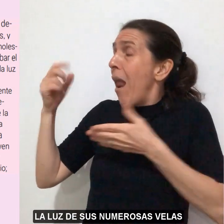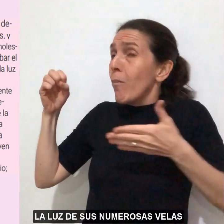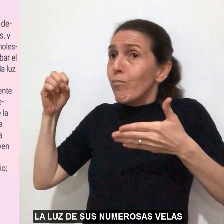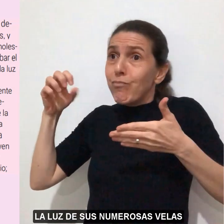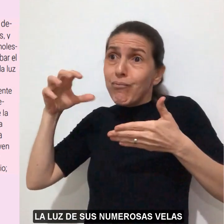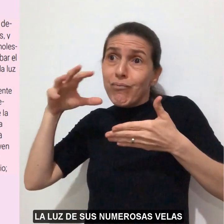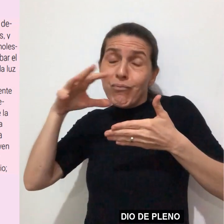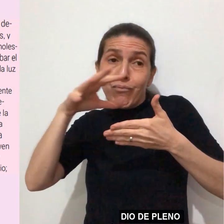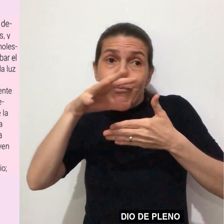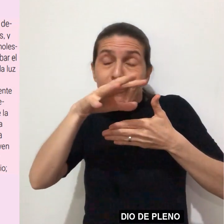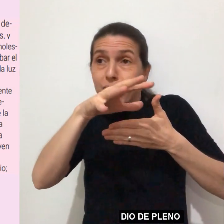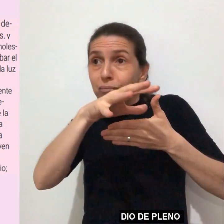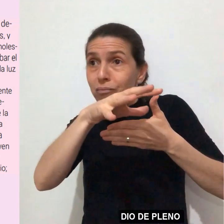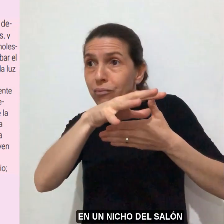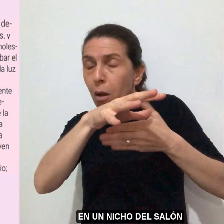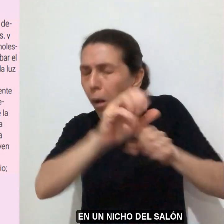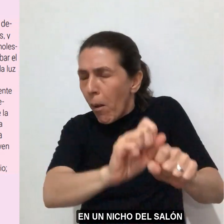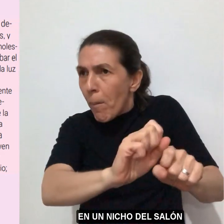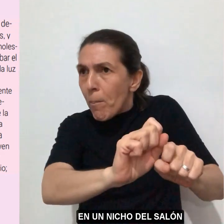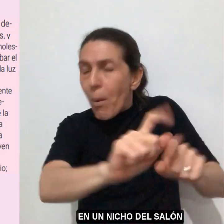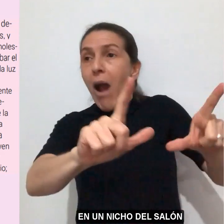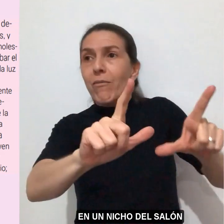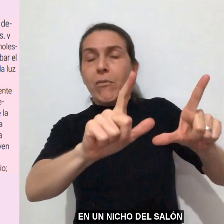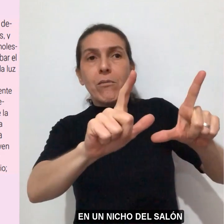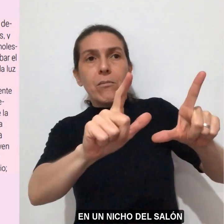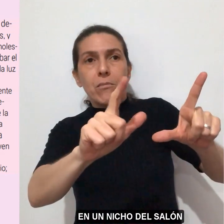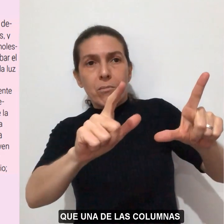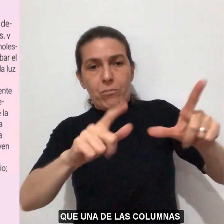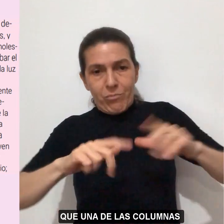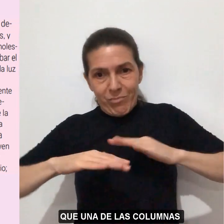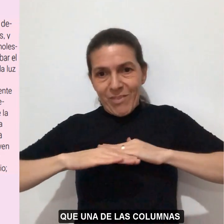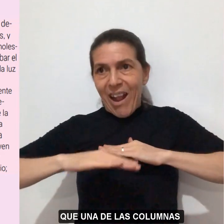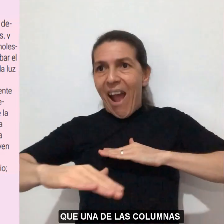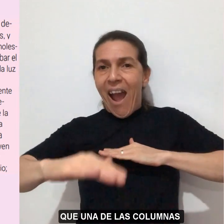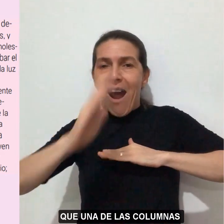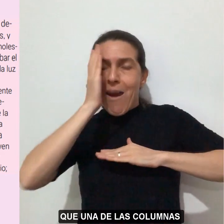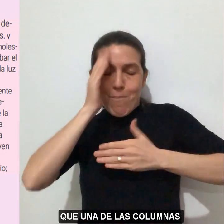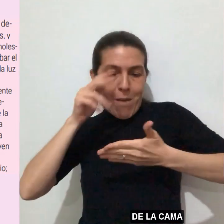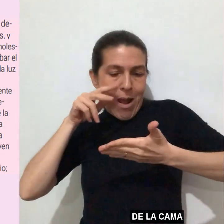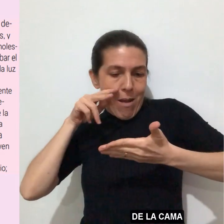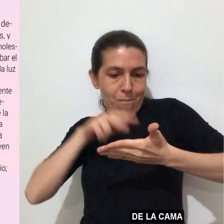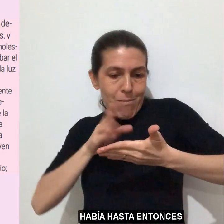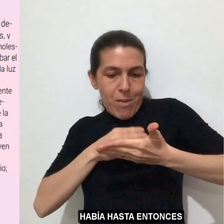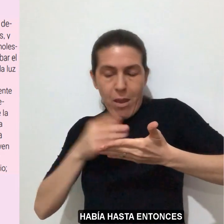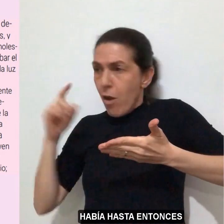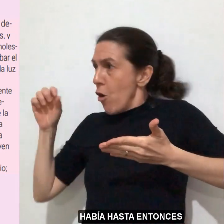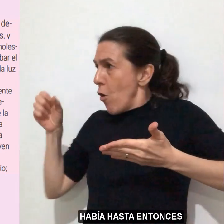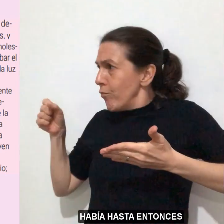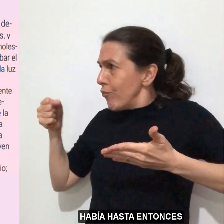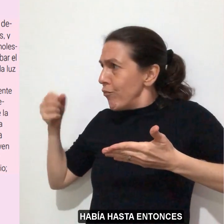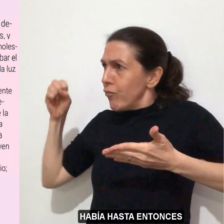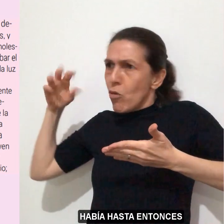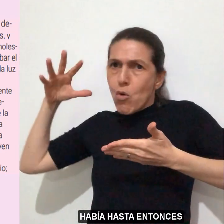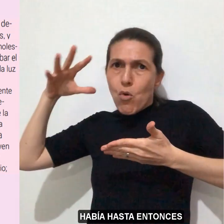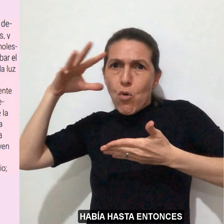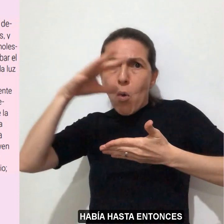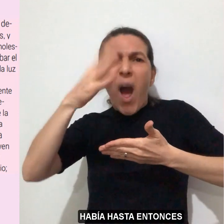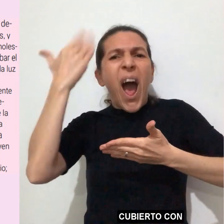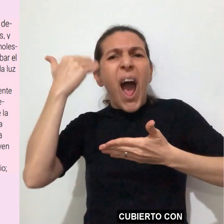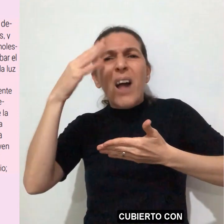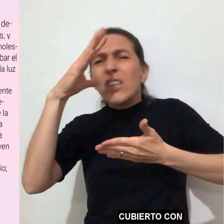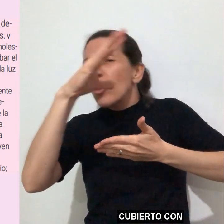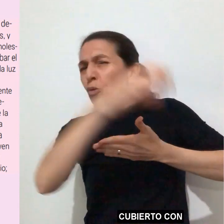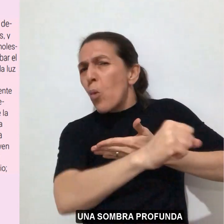numerosas velas dio de pleno en un nicho del salón, que una de las columnas de la cama había hasta entonces